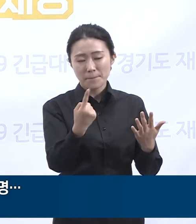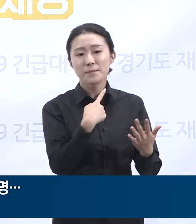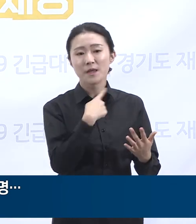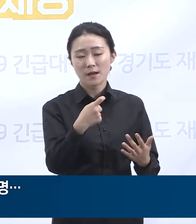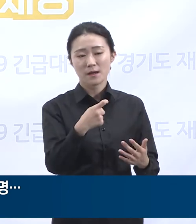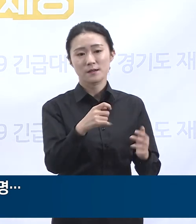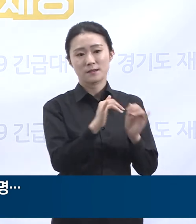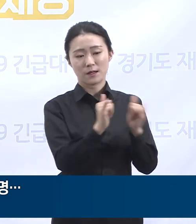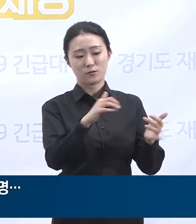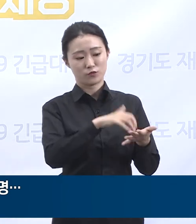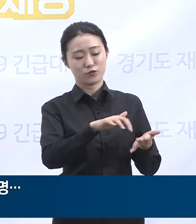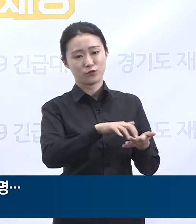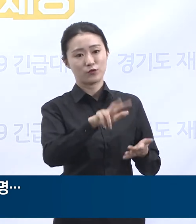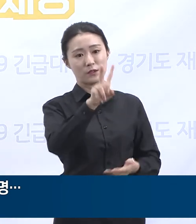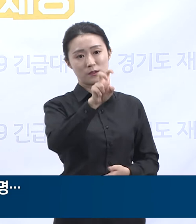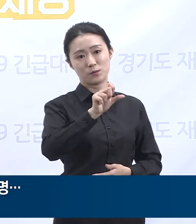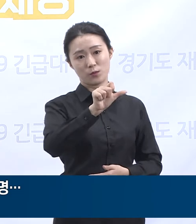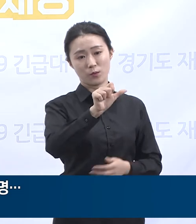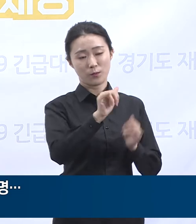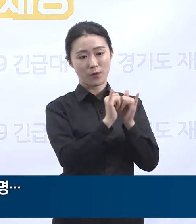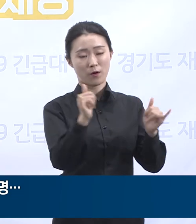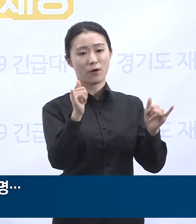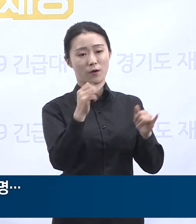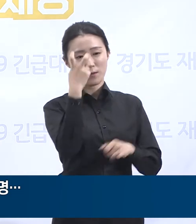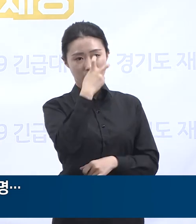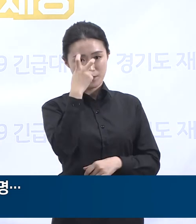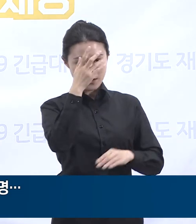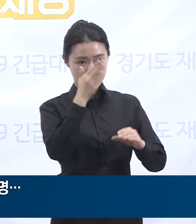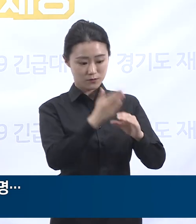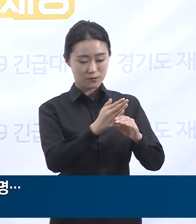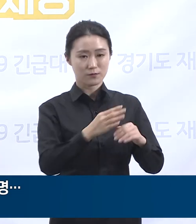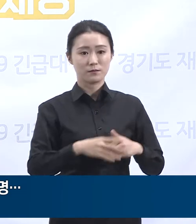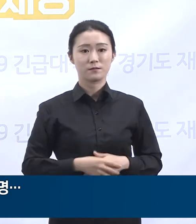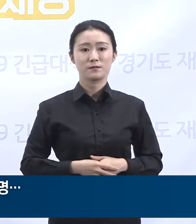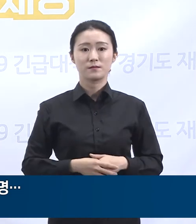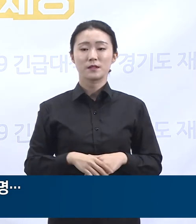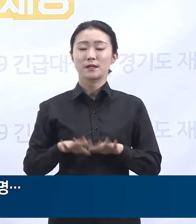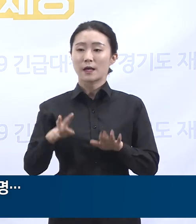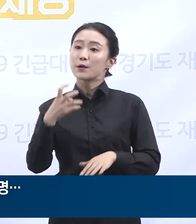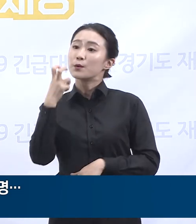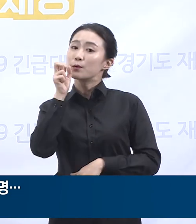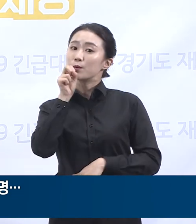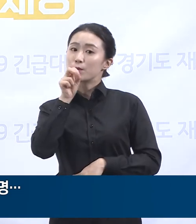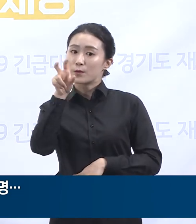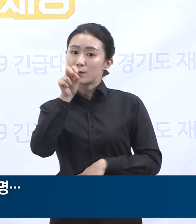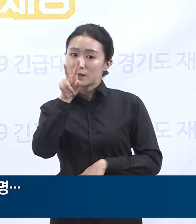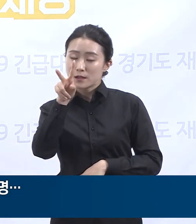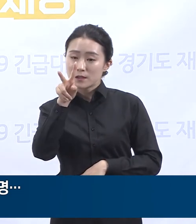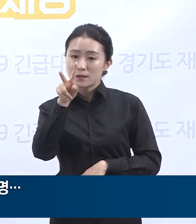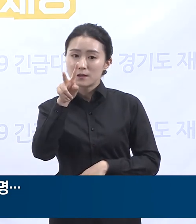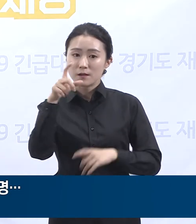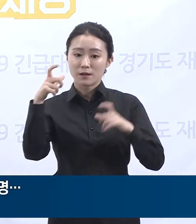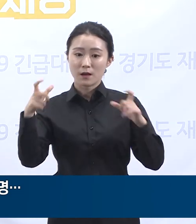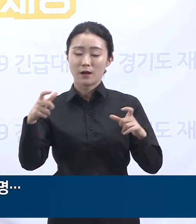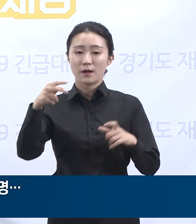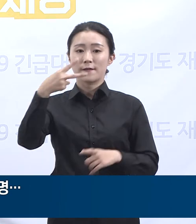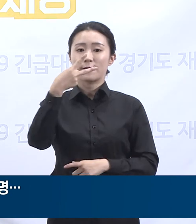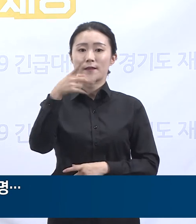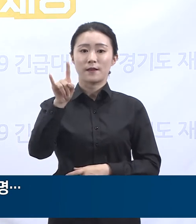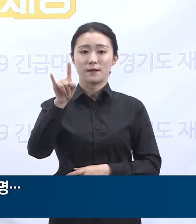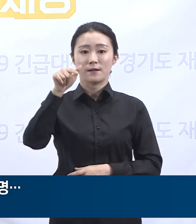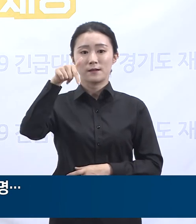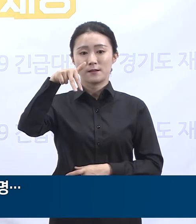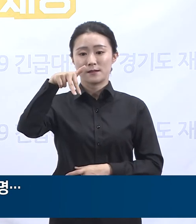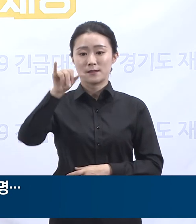다음은 용인시 소재의 고등학교 관련 확진 상황입니다. 용인시 소재의 대지고등학교 1학년 학생이 8월